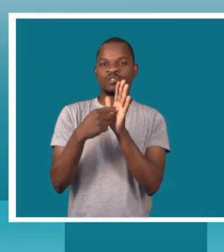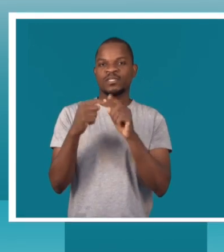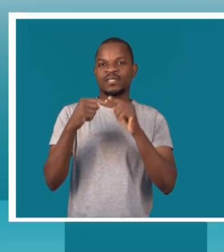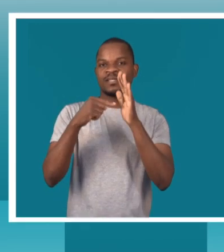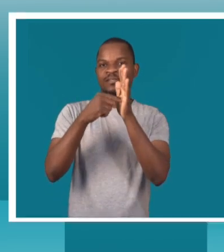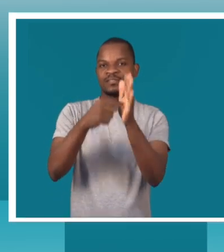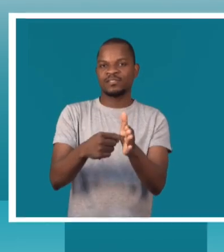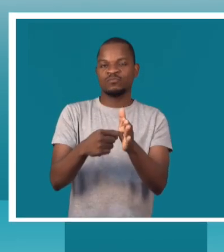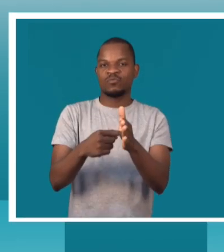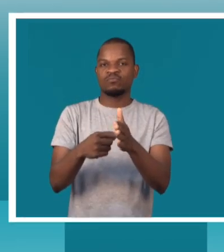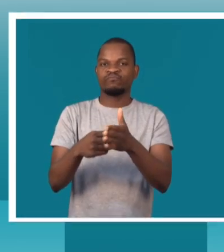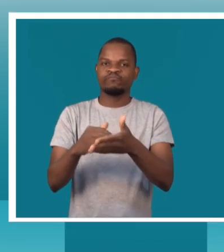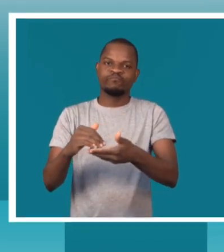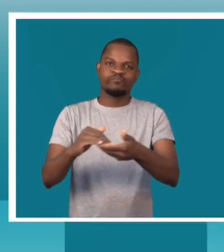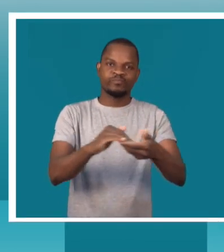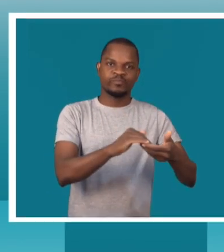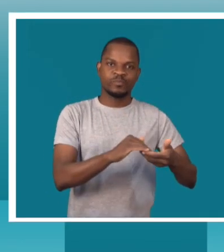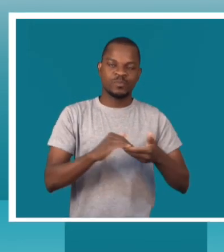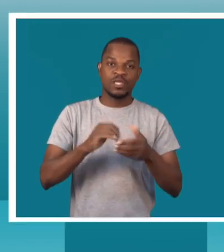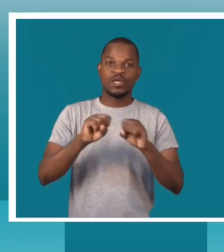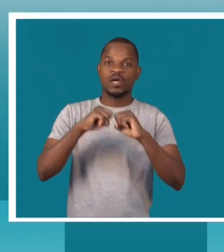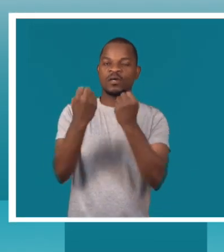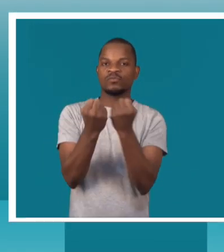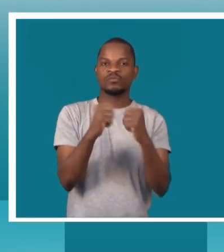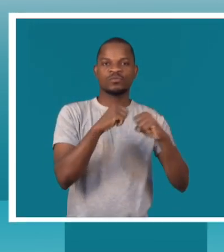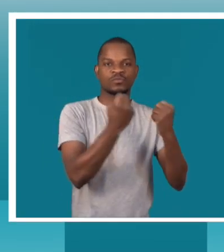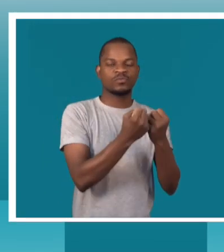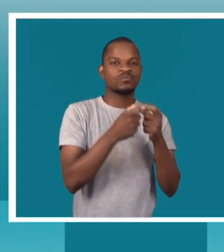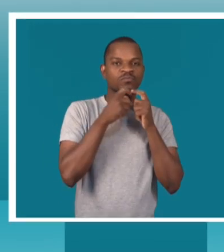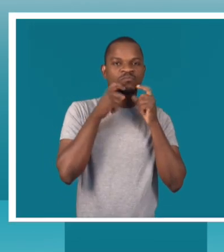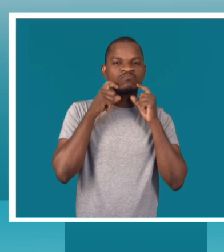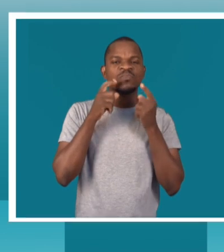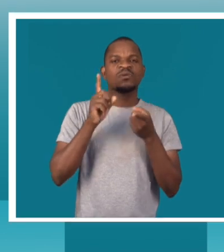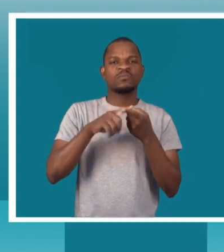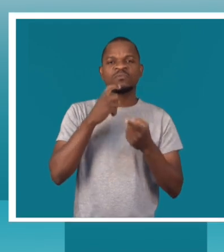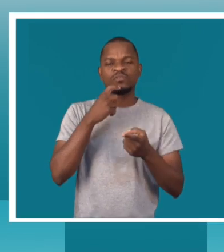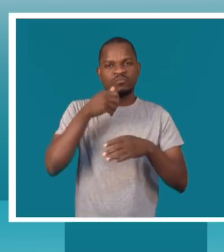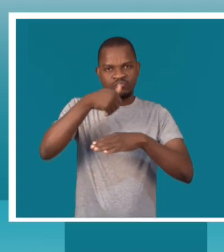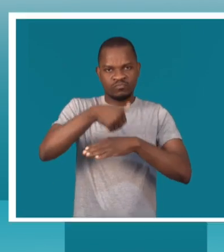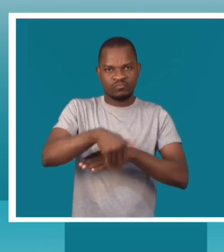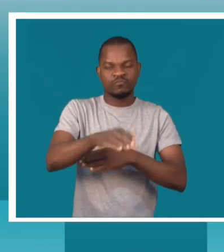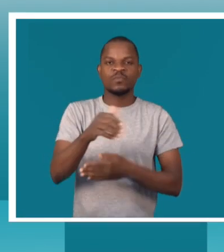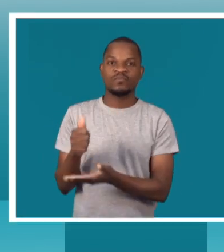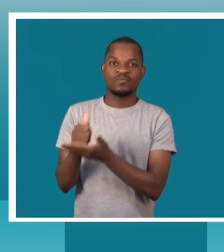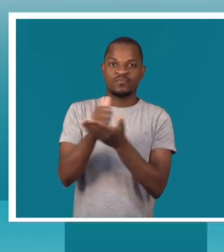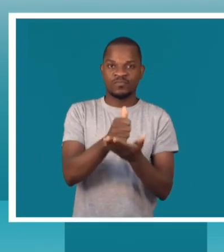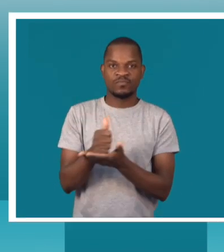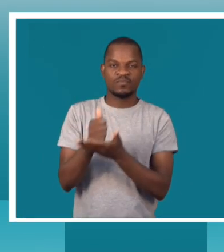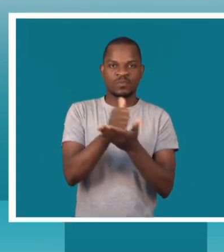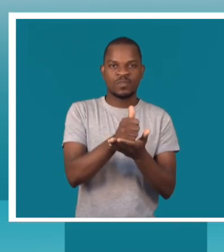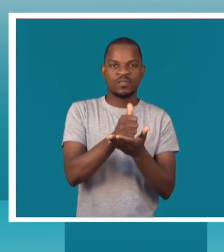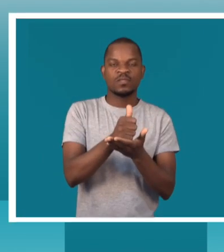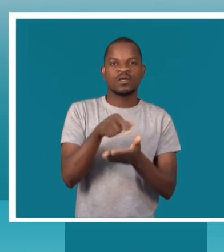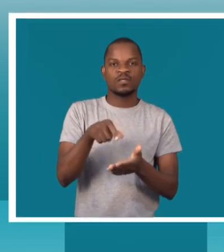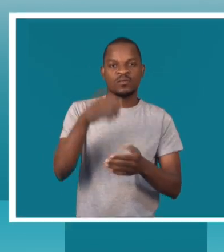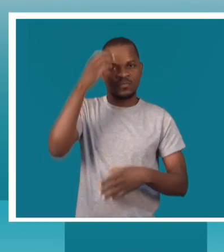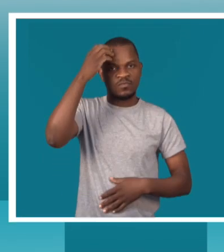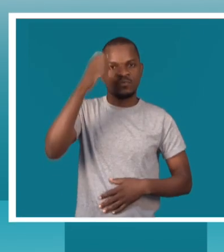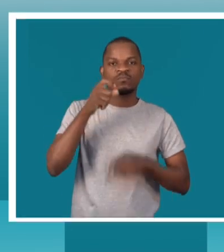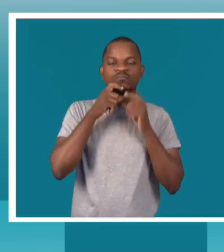colaboração e parceria entre organizações locais e reafirmou o compromisso de continuar a apoiar o governo moçambicano na